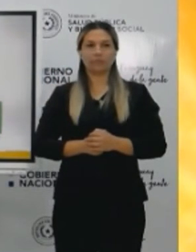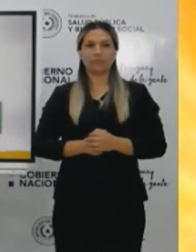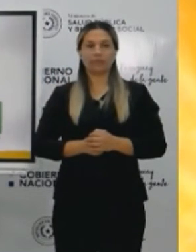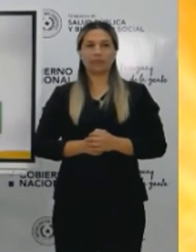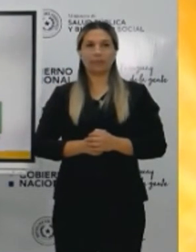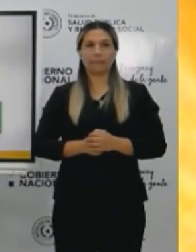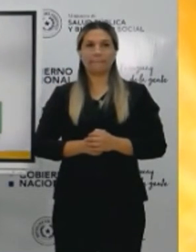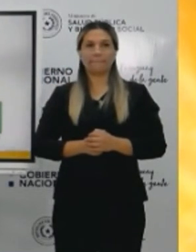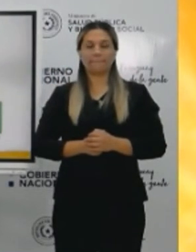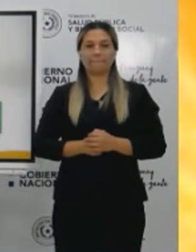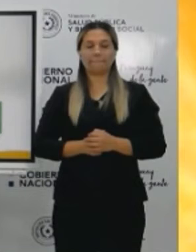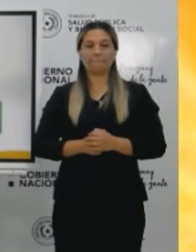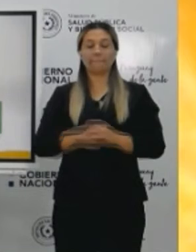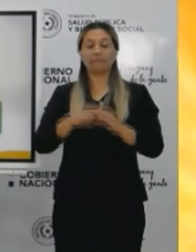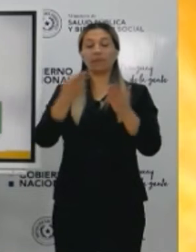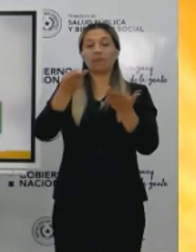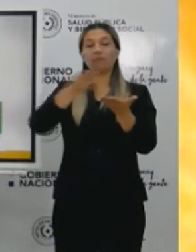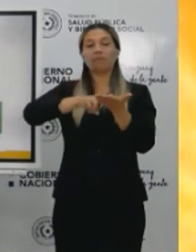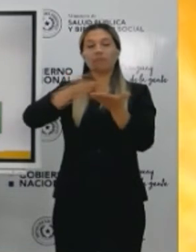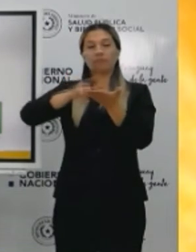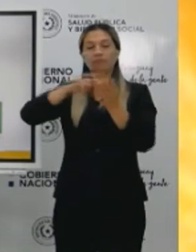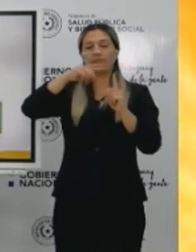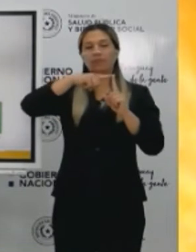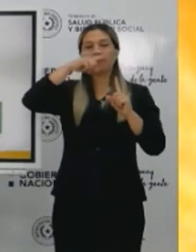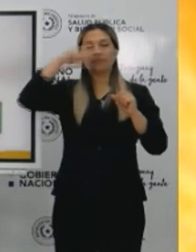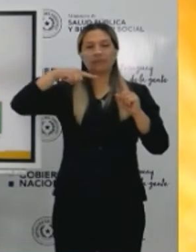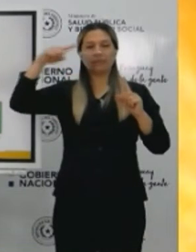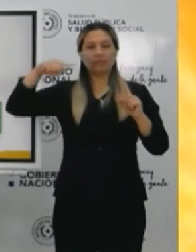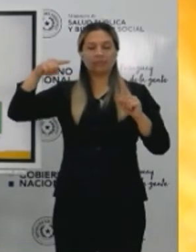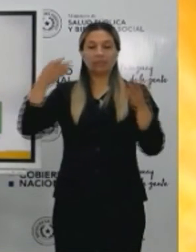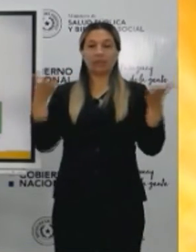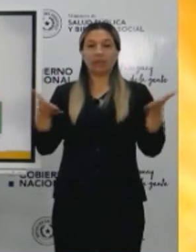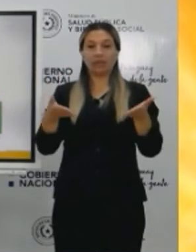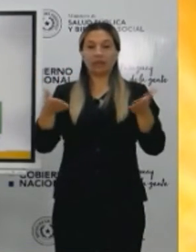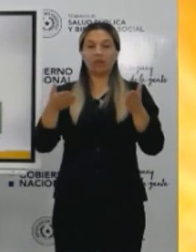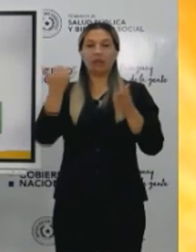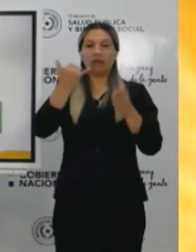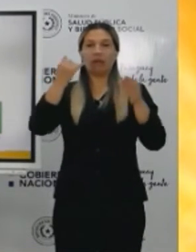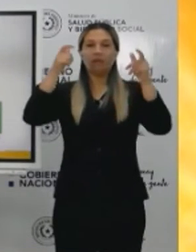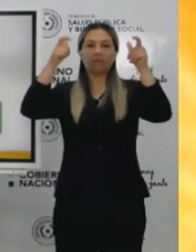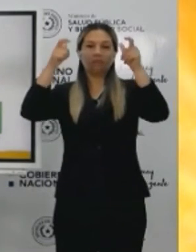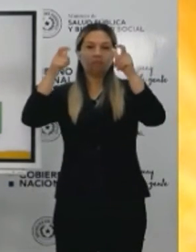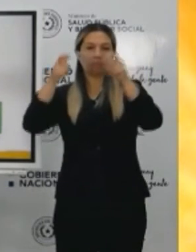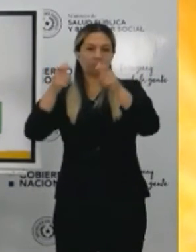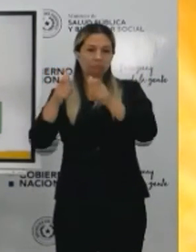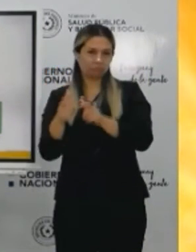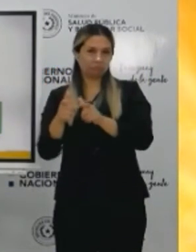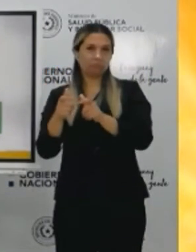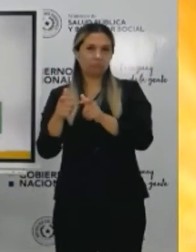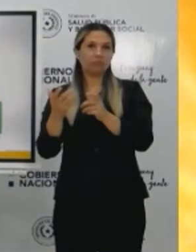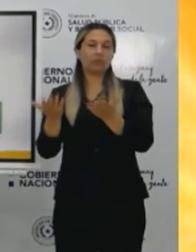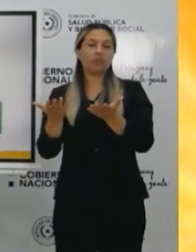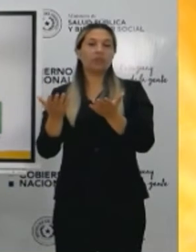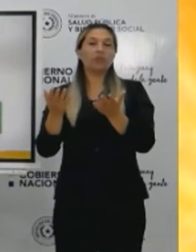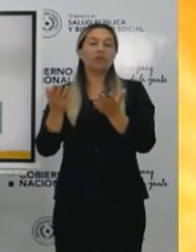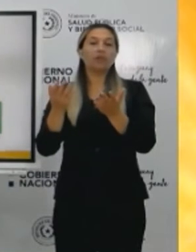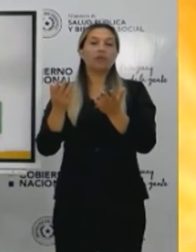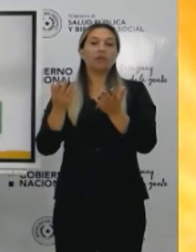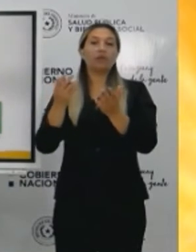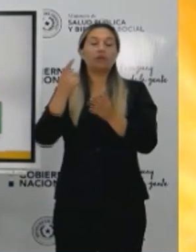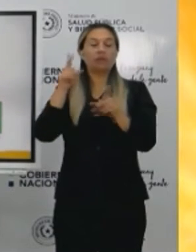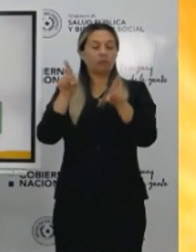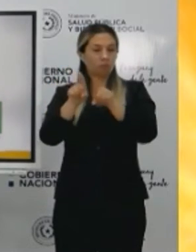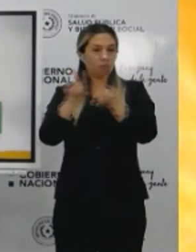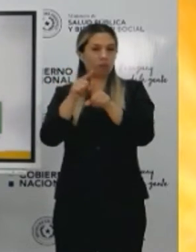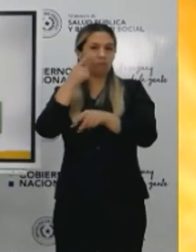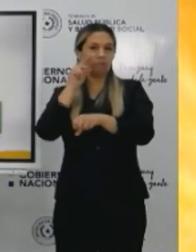La curva de fallecidos se encuentra relativamente en descenso aún. Aquí hay que tener, sin embargo, mucho cuidado